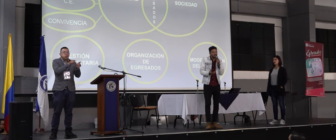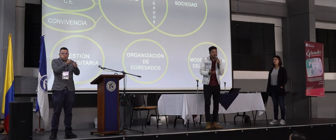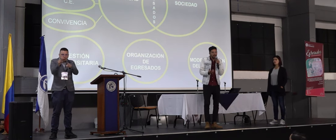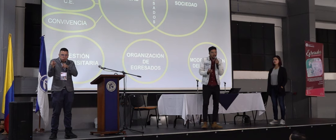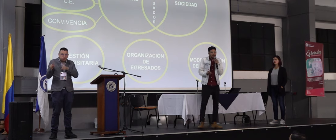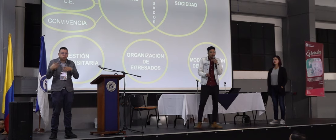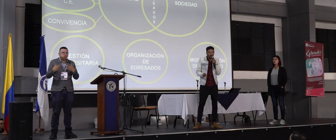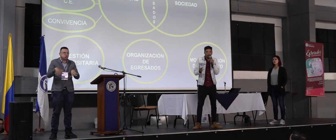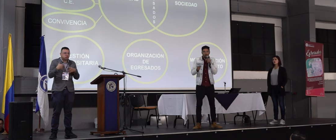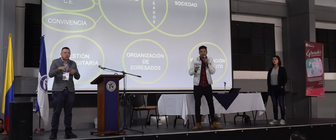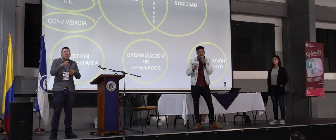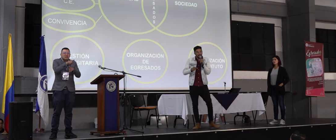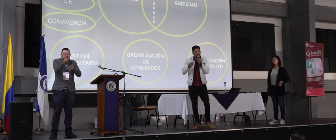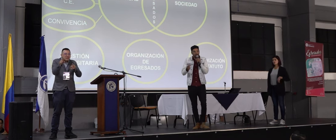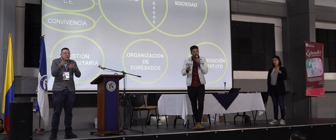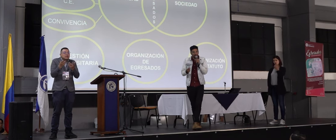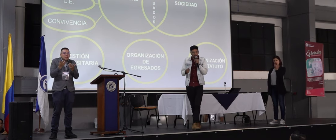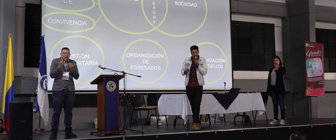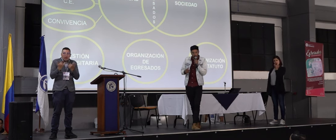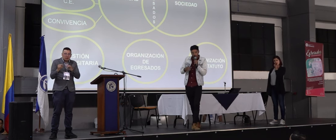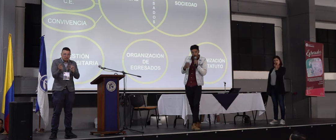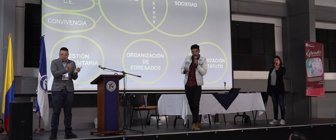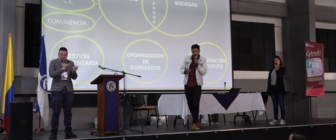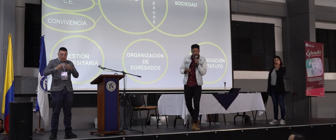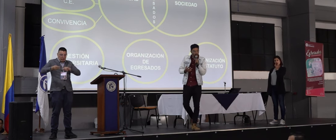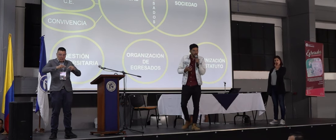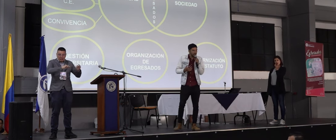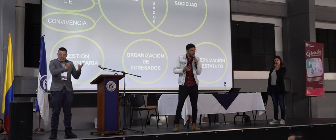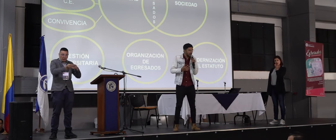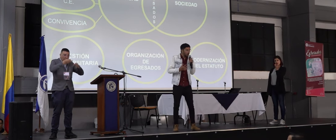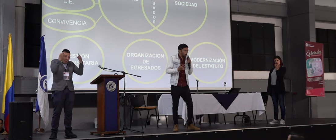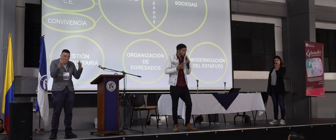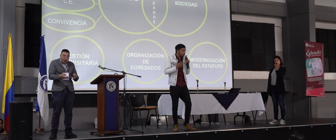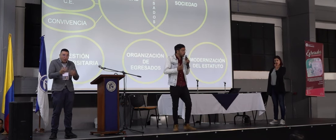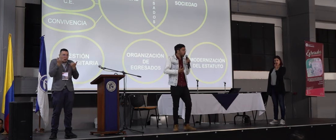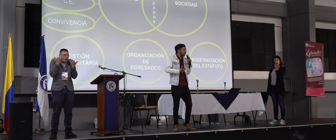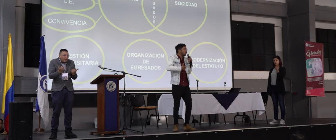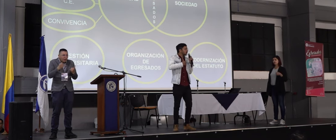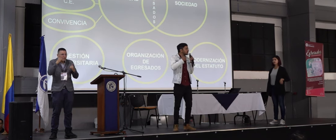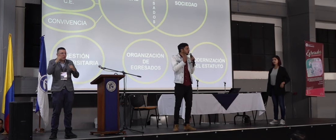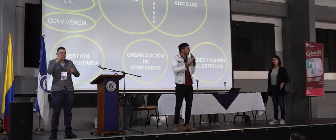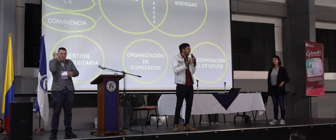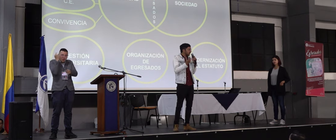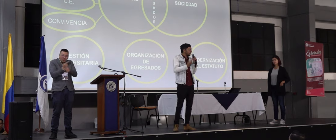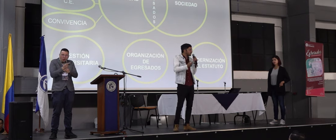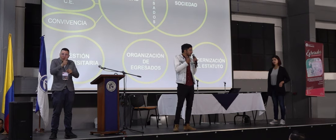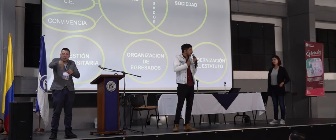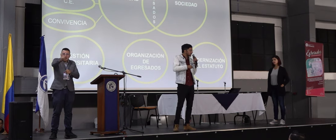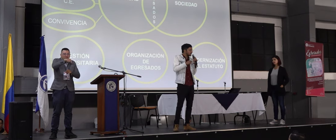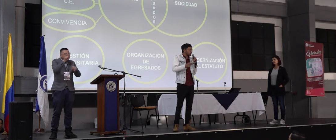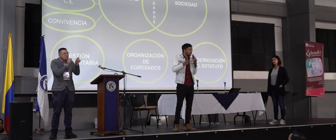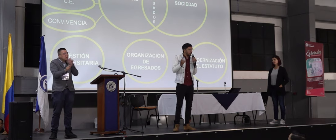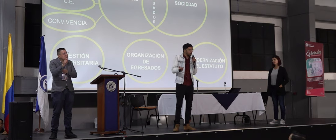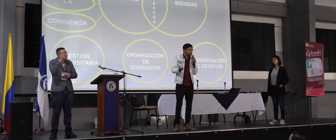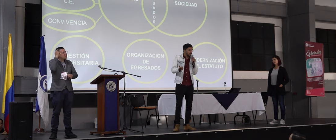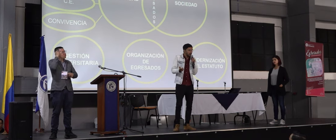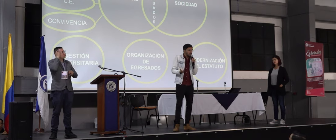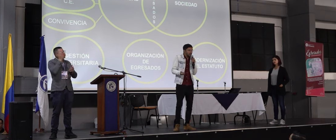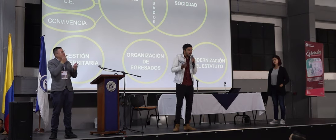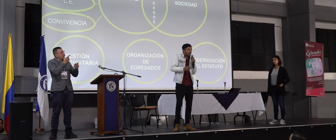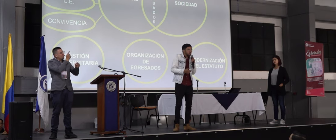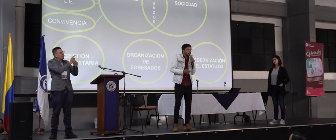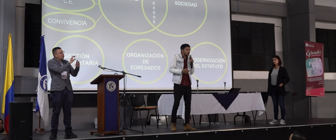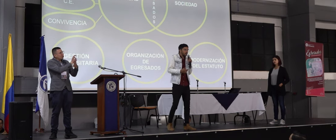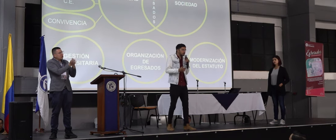de confluencia, pero que vemos que en este momento no ha logrado cómo generar o no ha cumplido con las expectativas desde las que se originó.